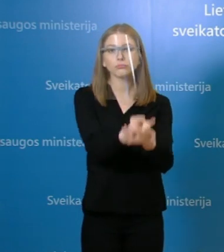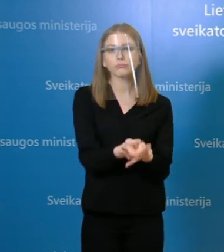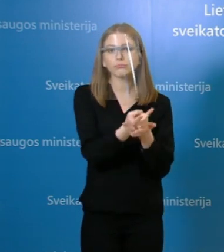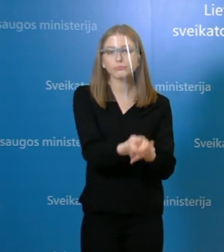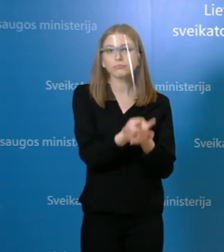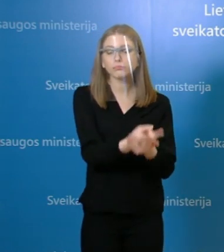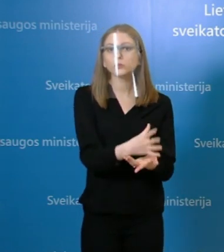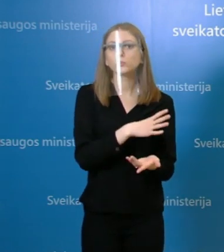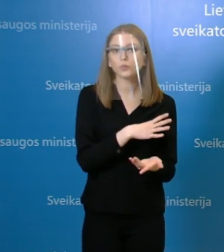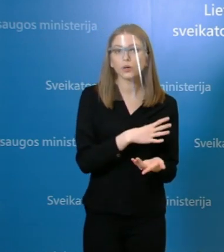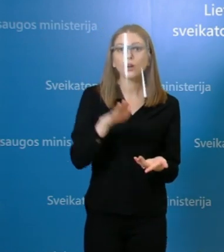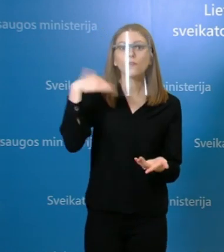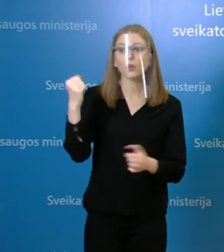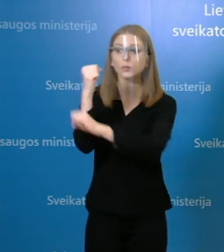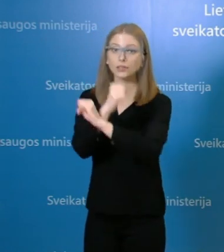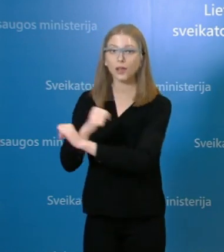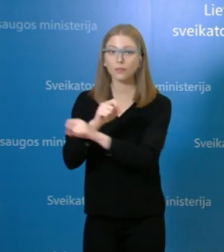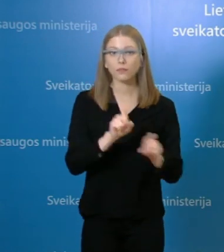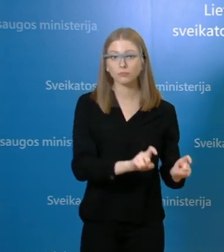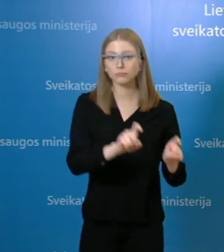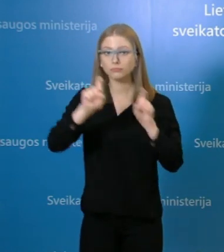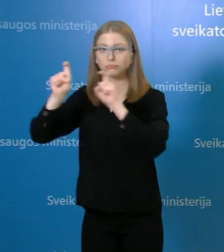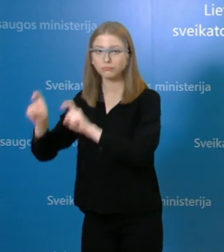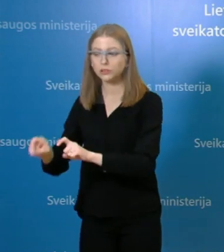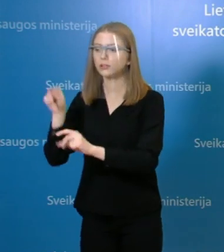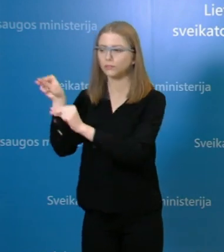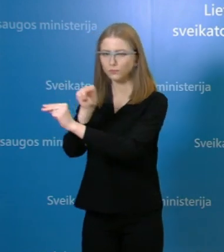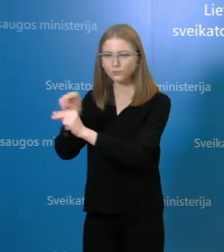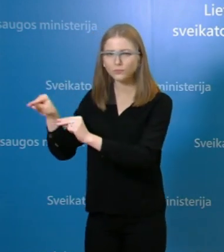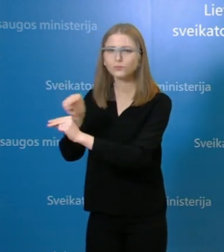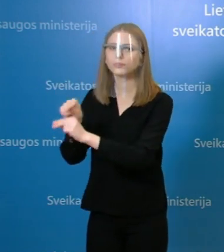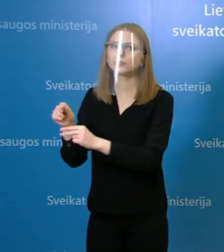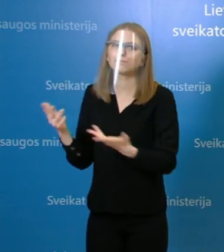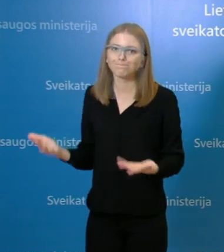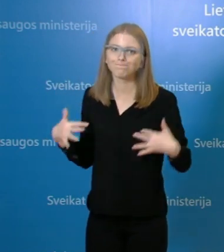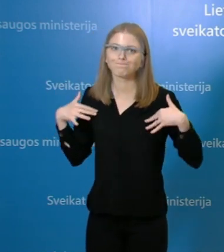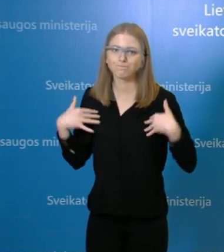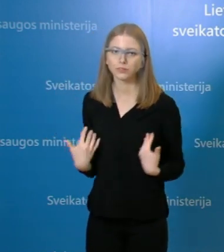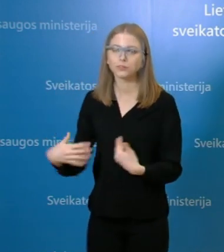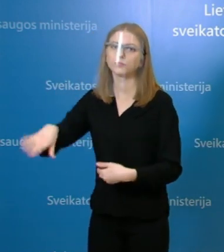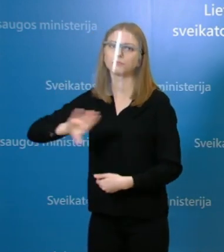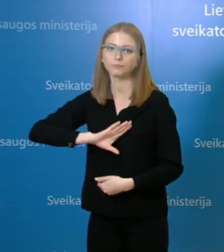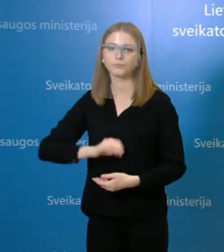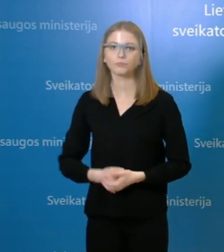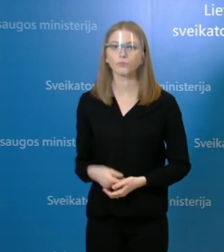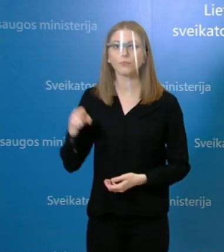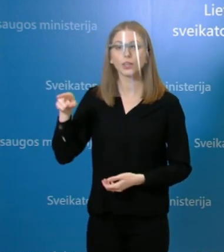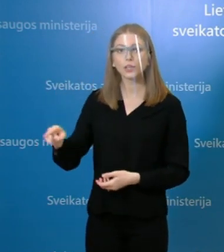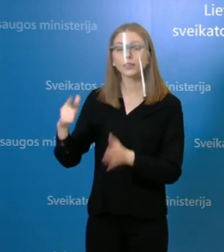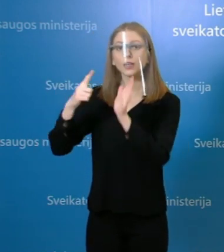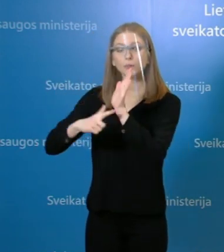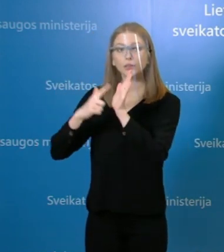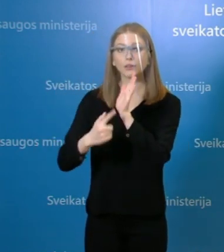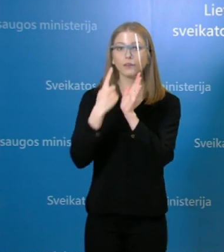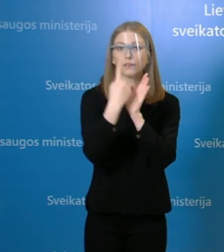kuris vėliau buvo perkeltas į santaras klinikas, ten gydytas, bet dėja mirę. Šis asmo priklauso 70 vienarių